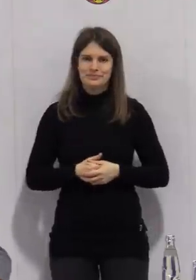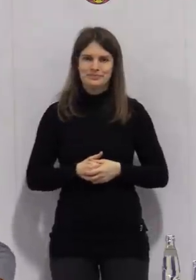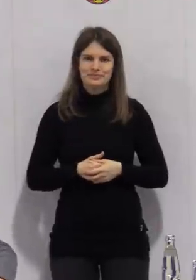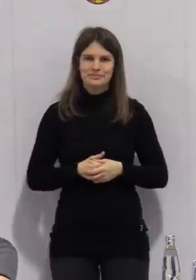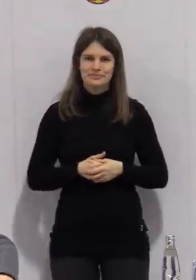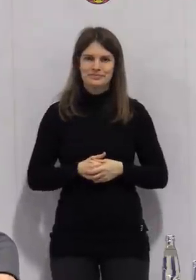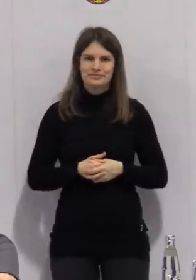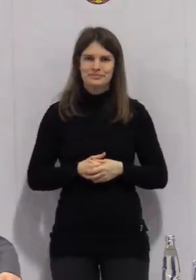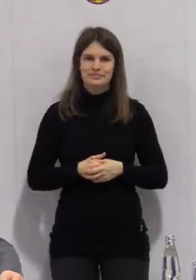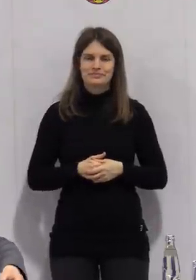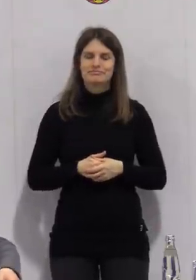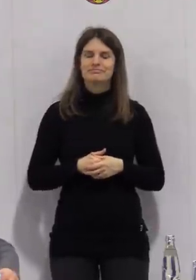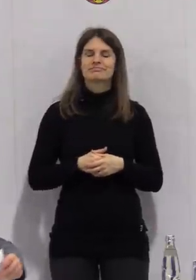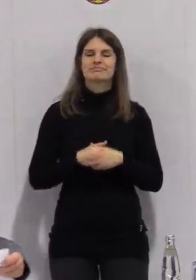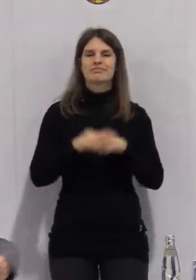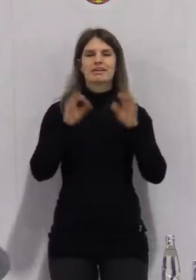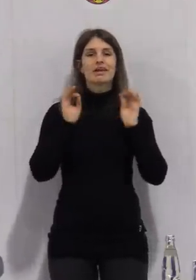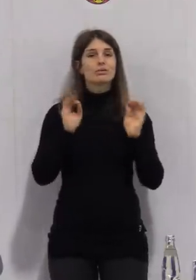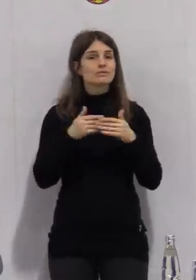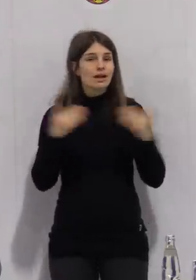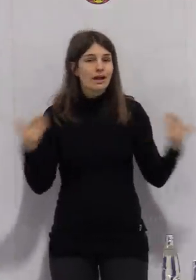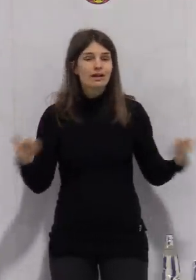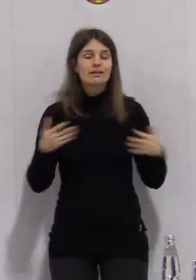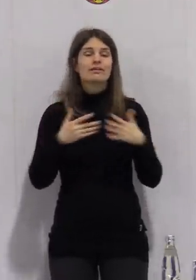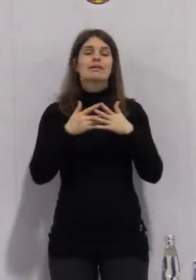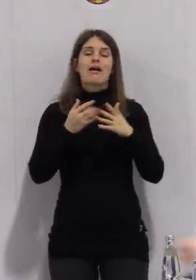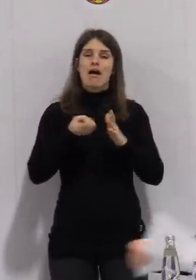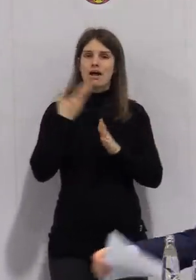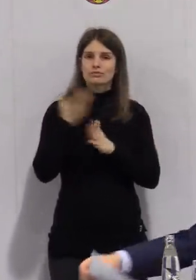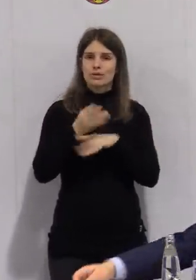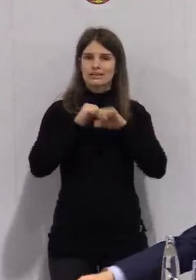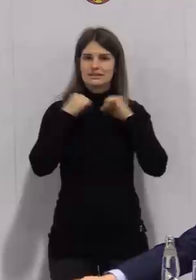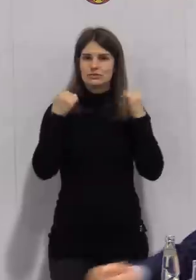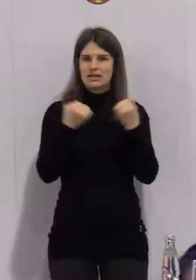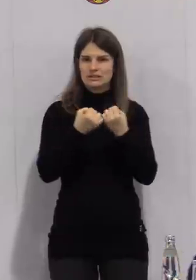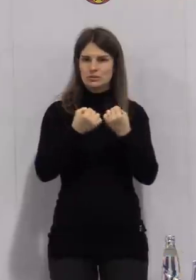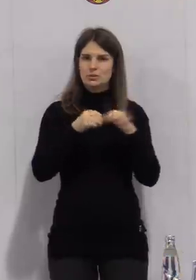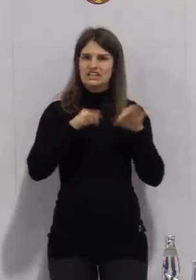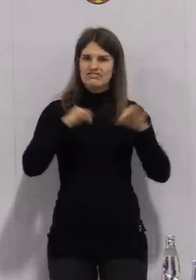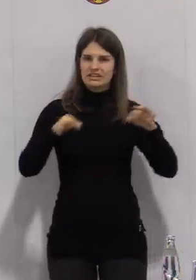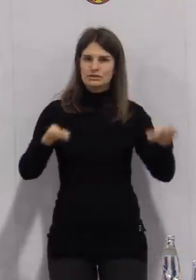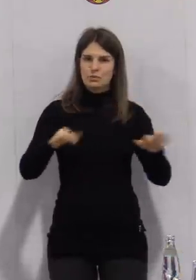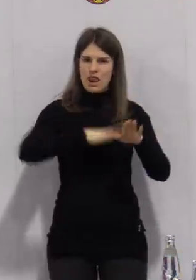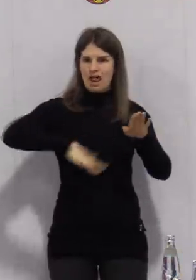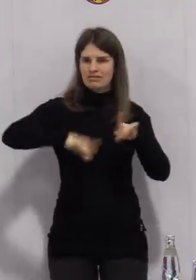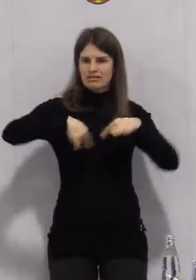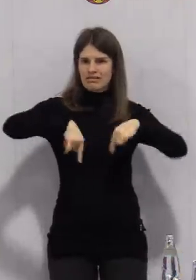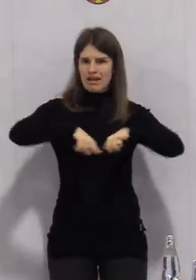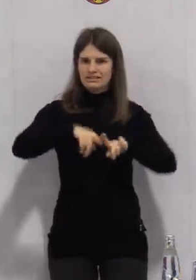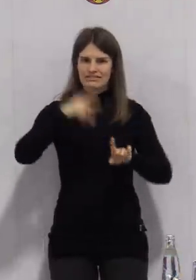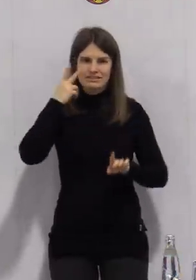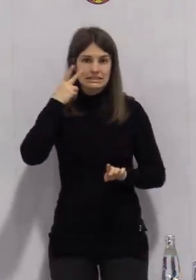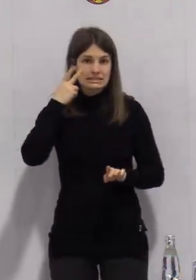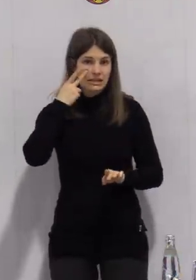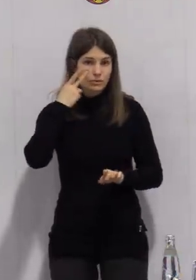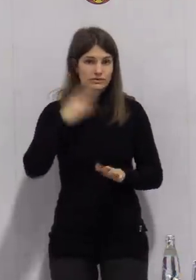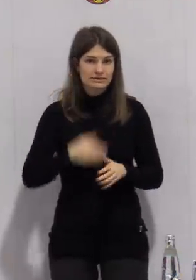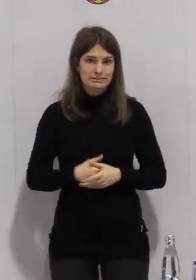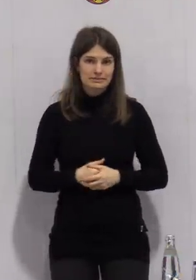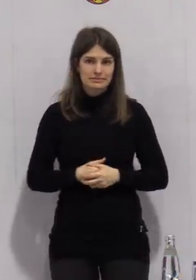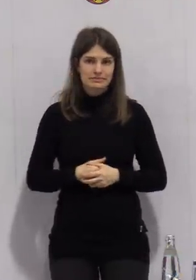Ja, guten Tag. Ich möchte Sie wieder über die aktuelle Infektionslage in unserem Landkreis informieren. Wir haben